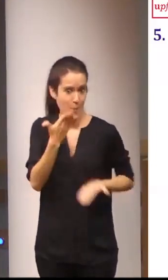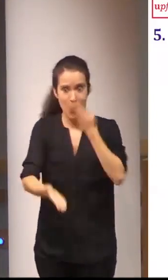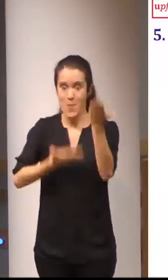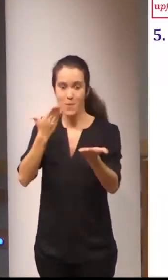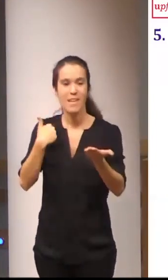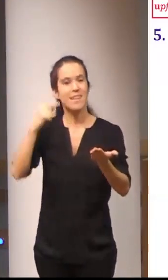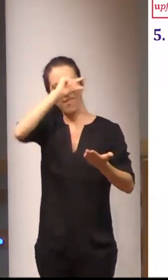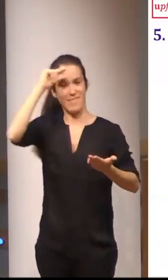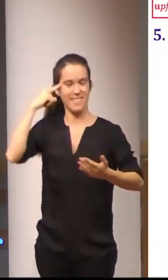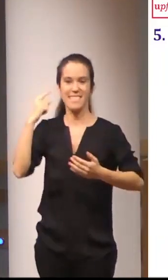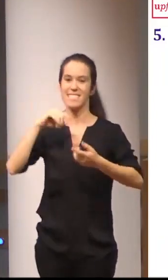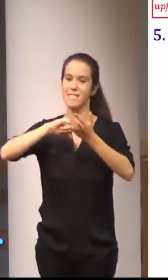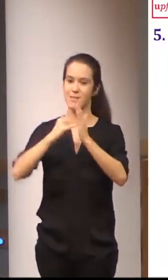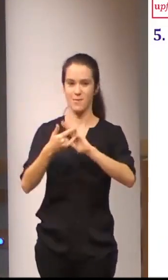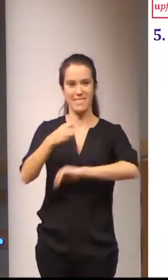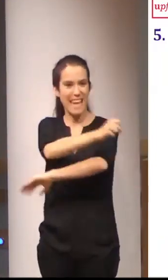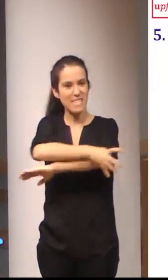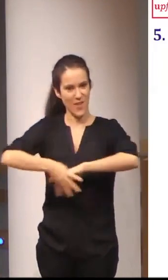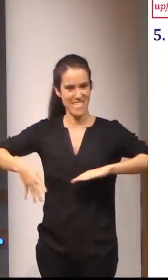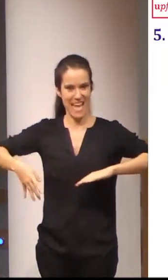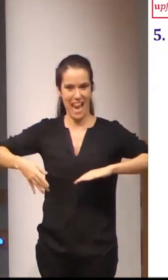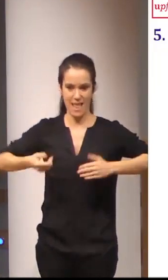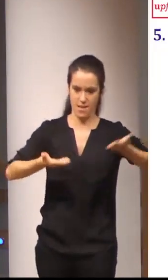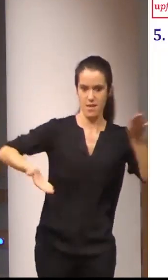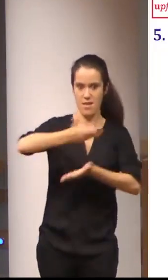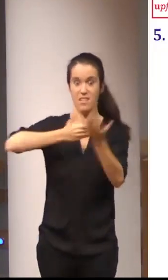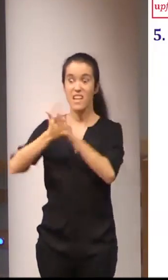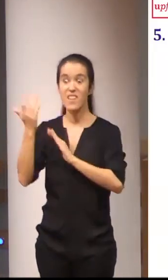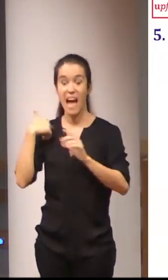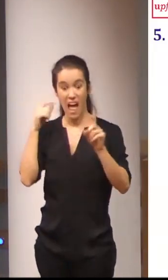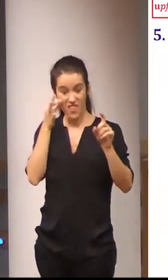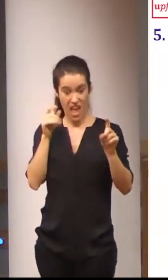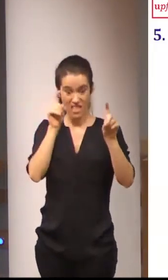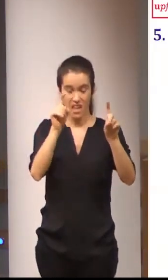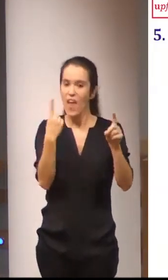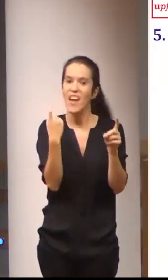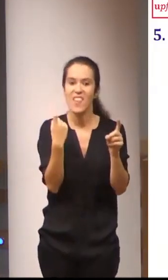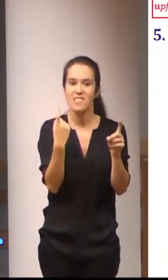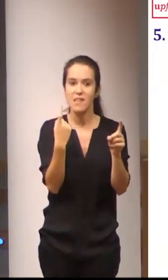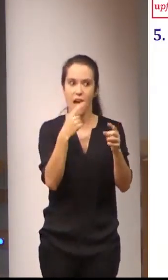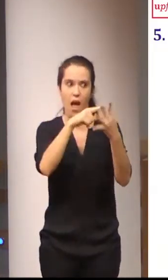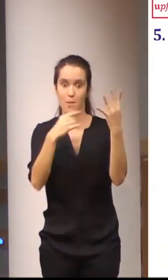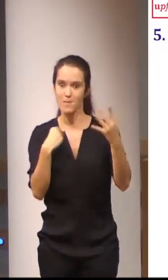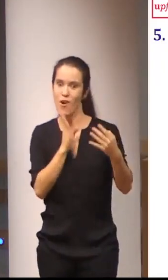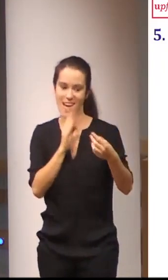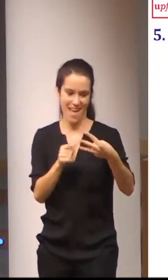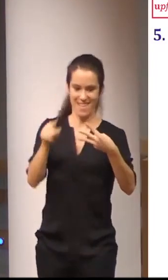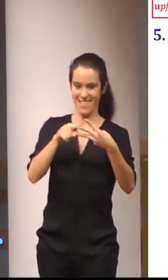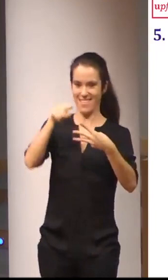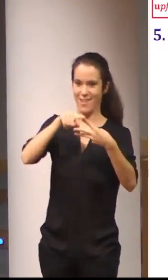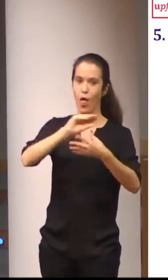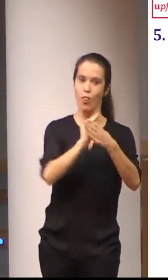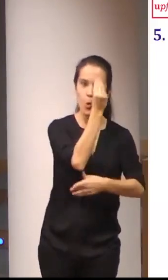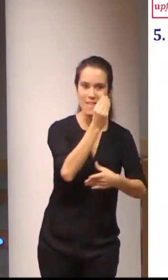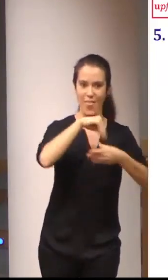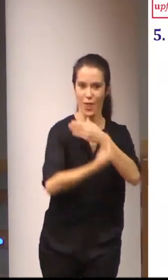transversal de realimentación en el que la enseñanza necesita los componentes de la documentación y de la descripción sin estos